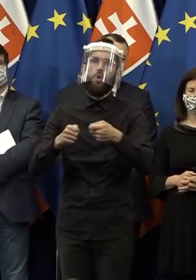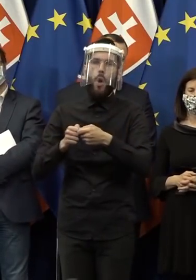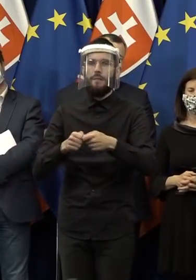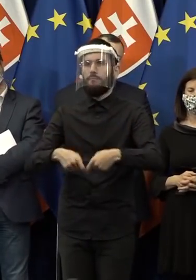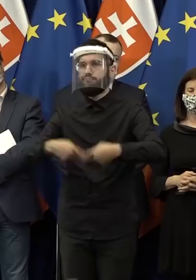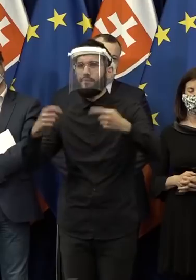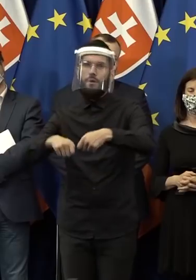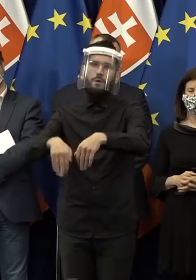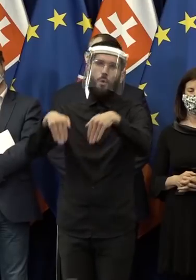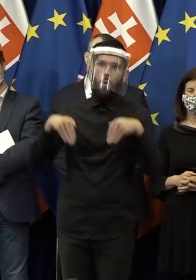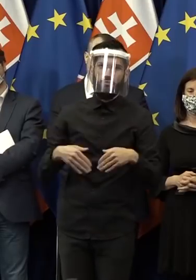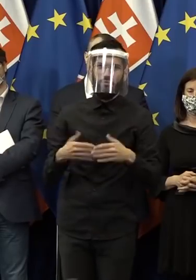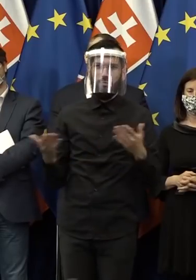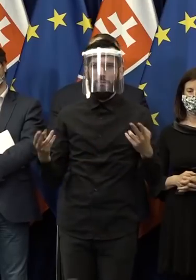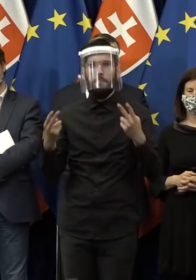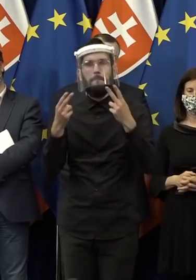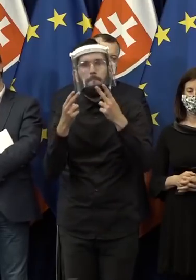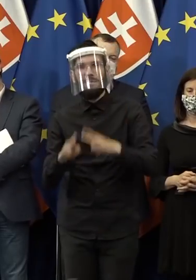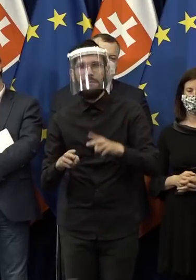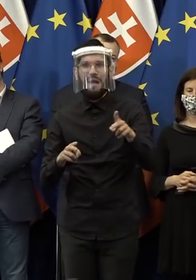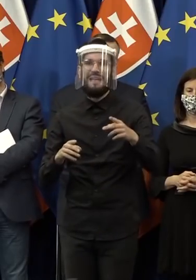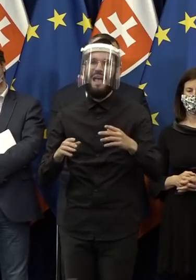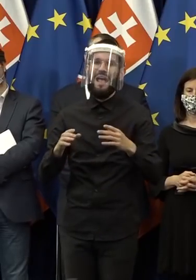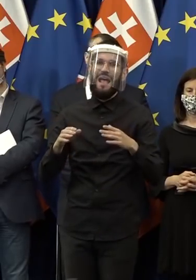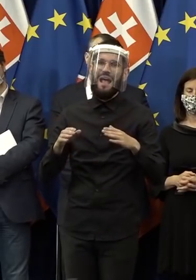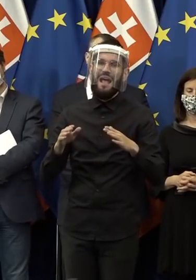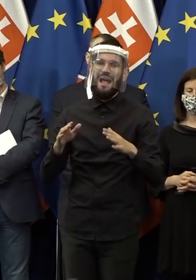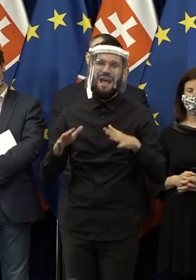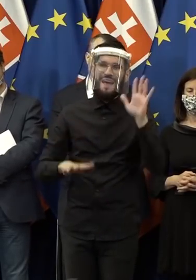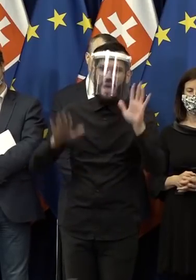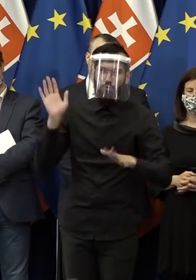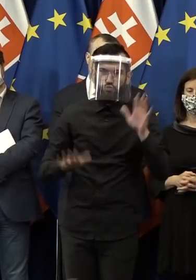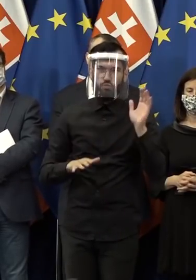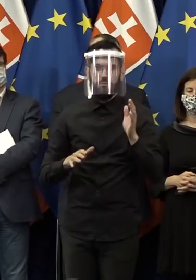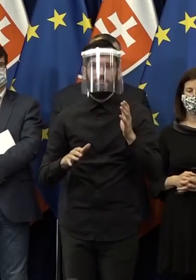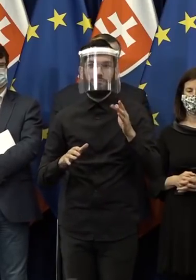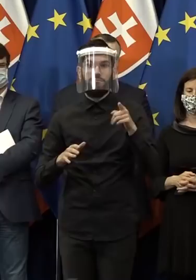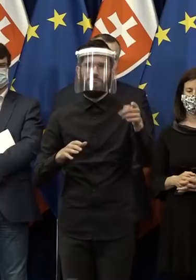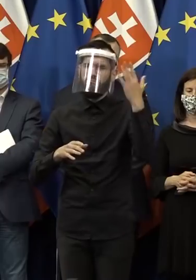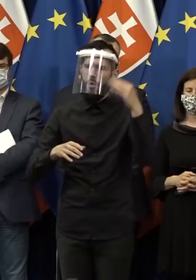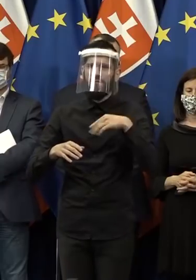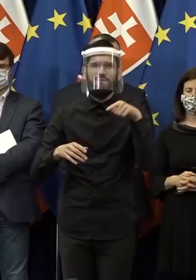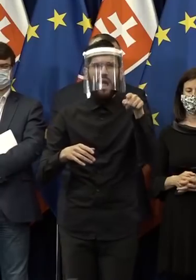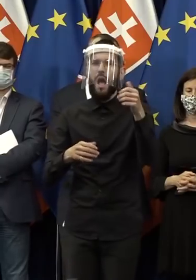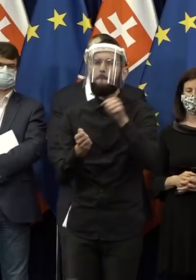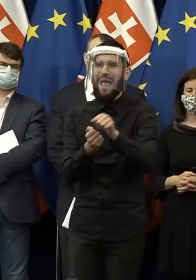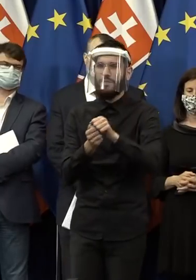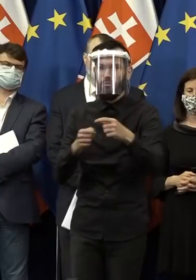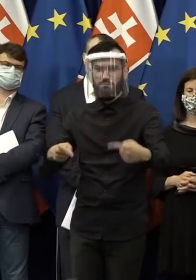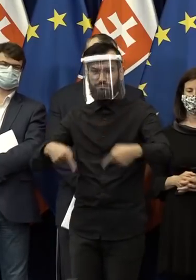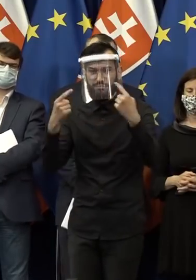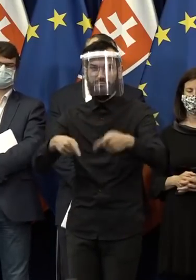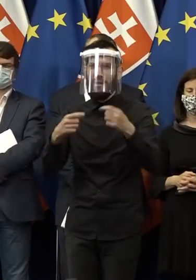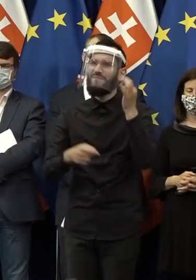keď sa nám nepodarí vyrokovať zniženie kvora pri referende. A o tomto mali x článkov, bojovali s tým slámeným panákom, ktorého si